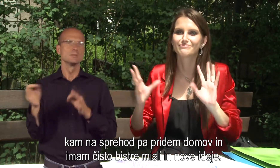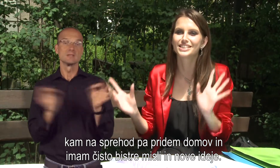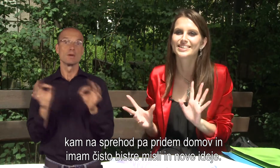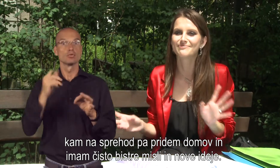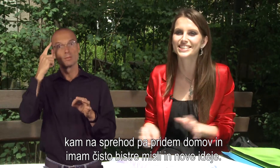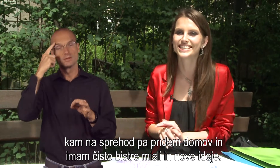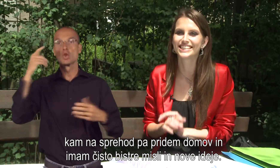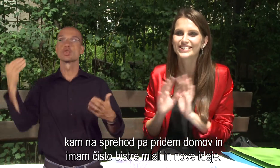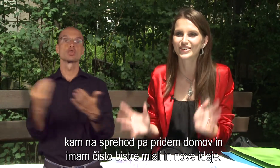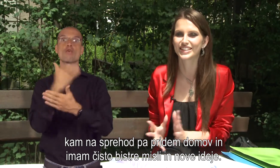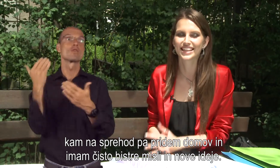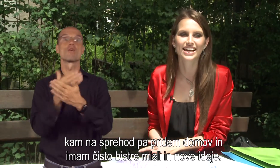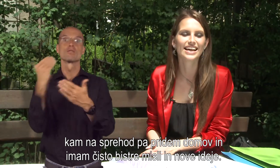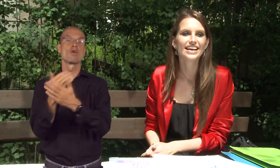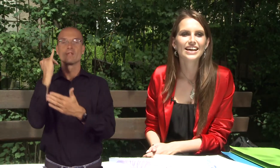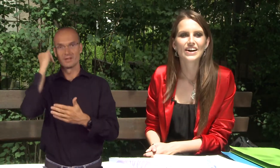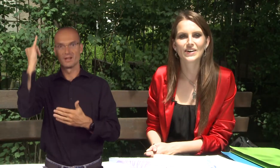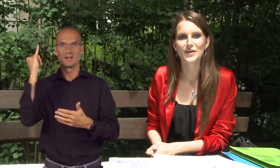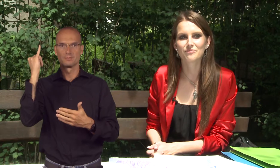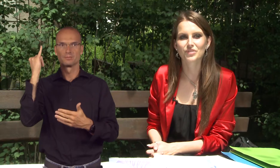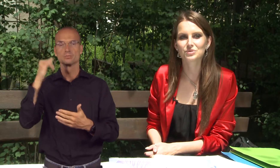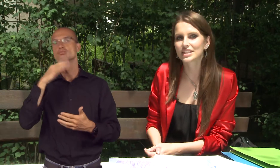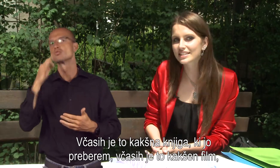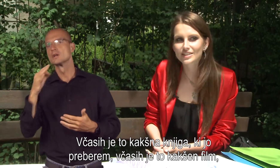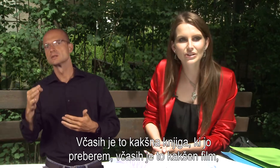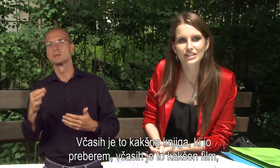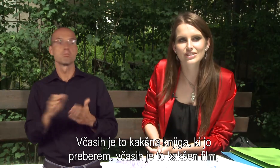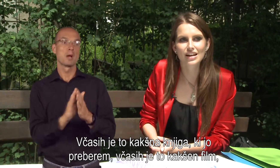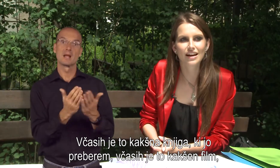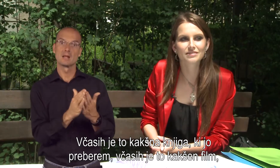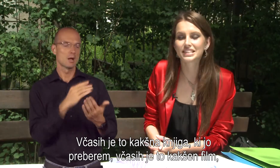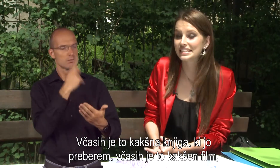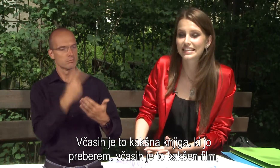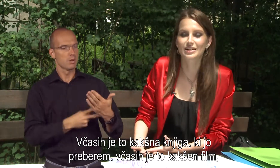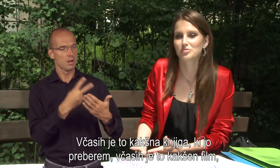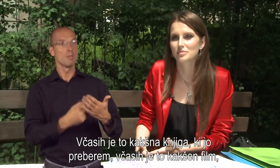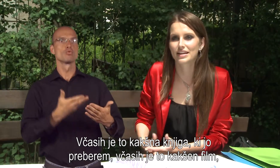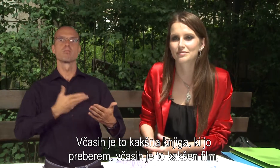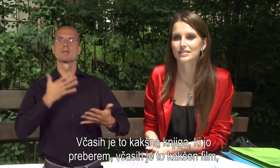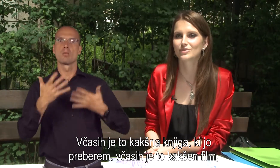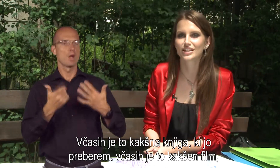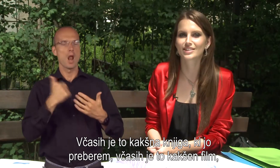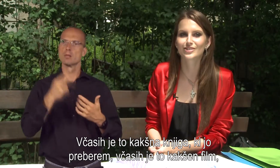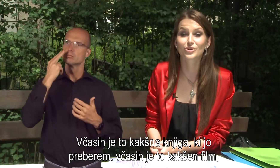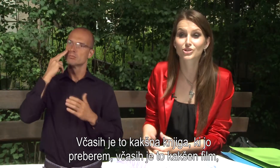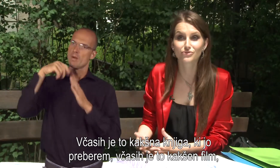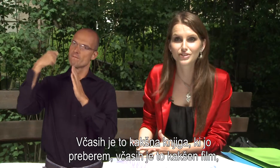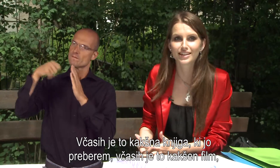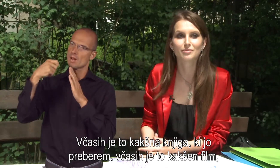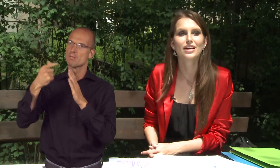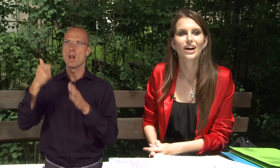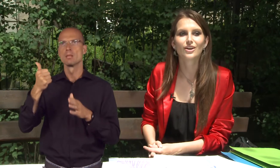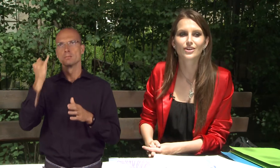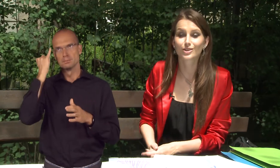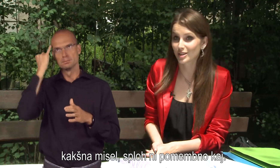bistre misli in nove ideje. Včasih je to kašna knjiga, kar preberam. Včasih je to kašen